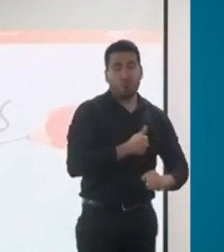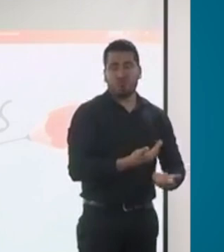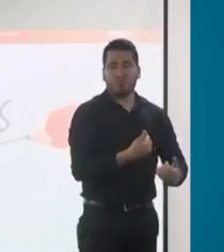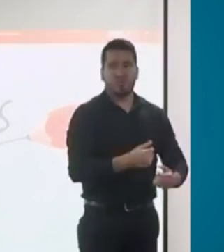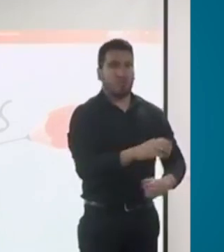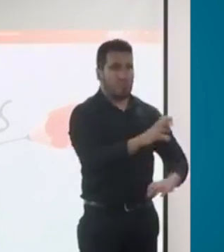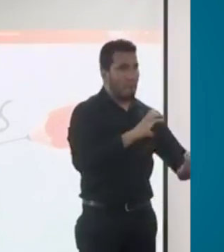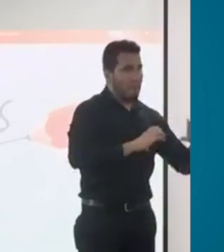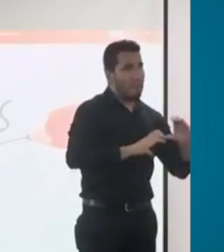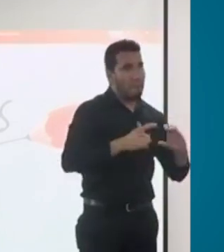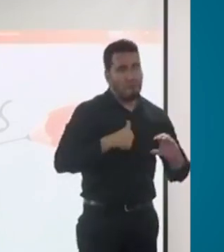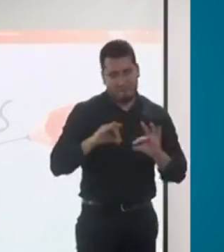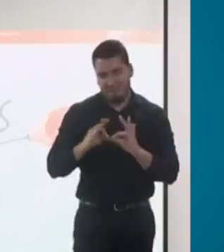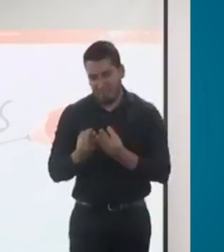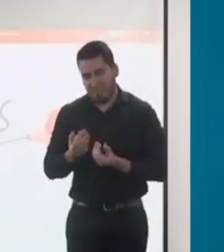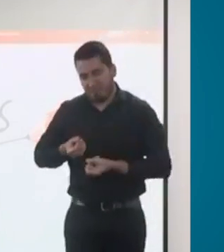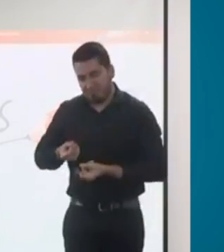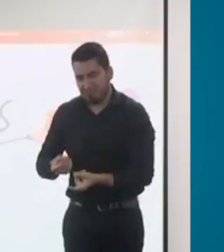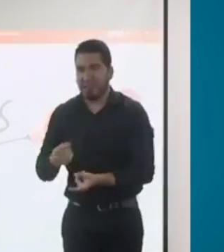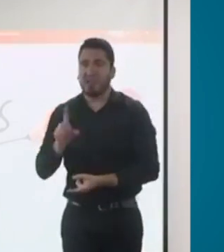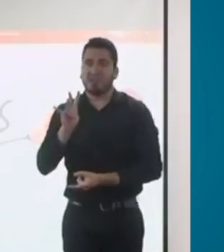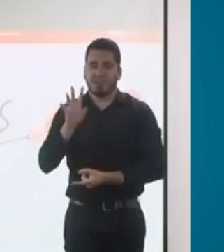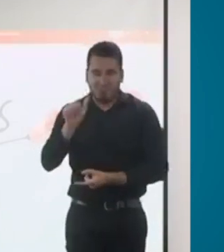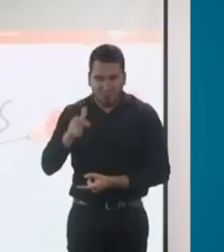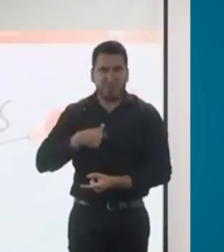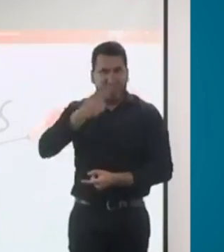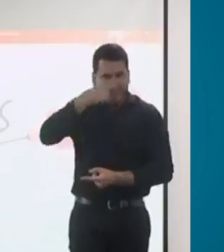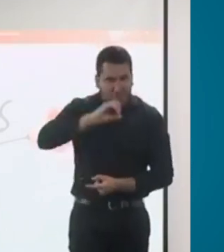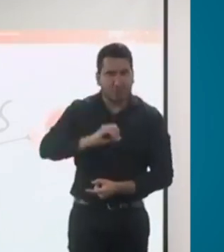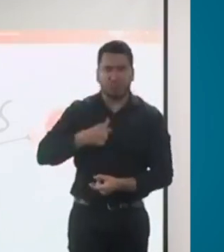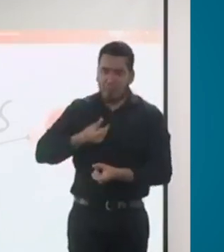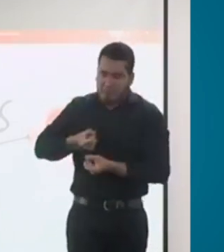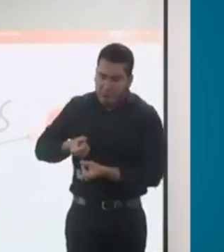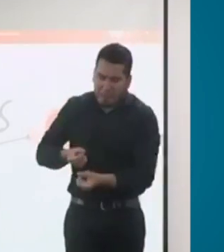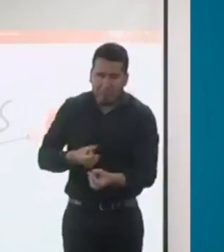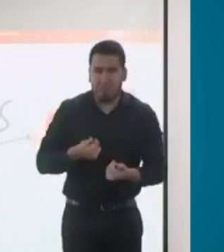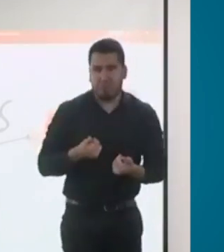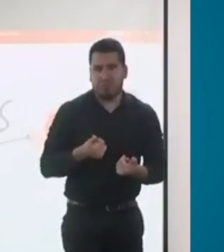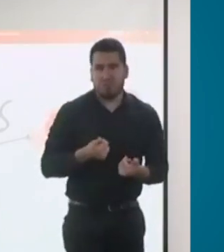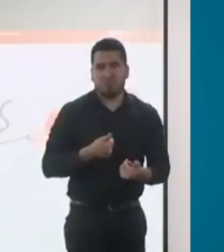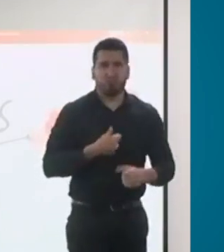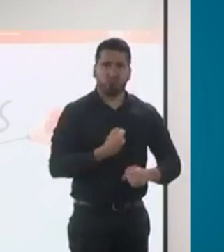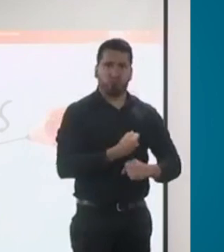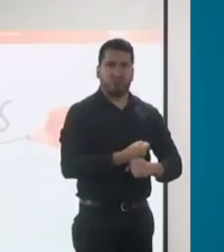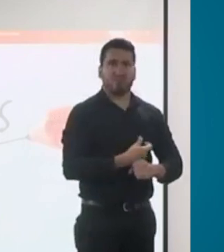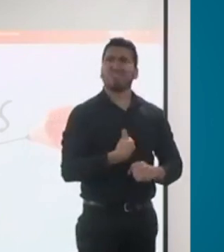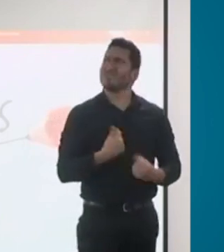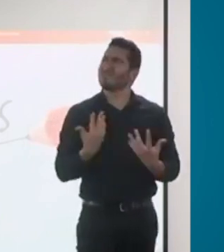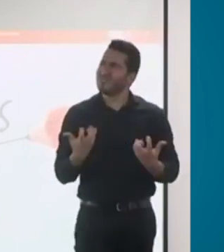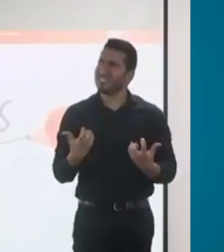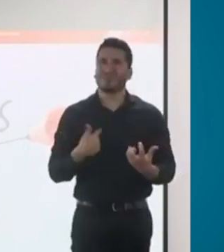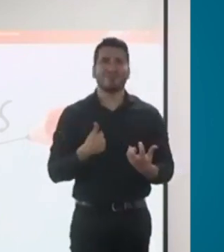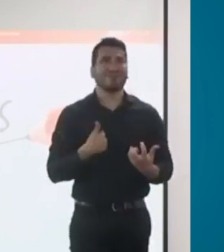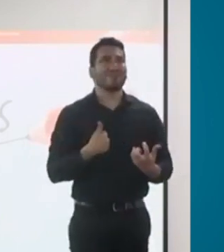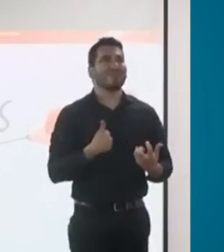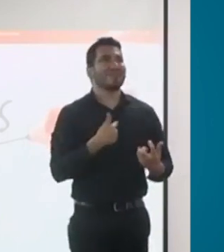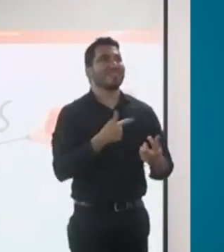hijos y es como el sustento para su familia. Él quiere pedir un crédito a Bancoldex porque